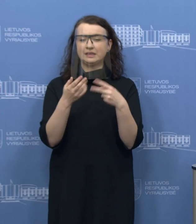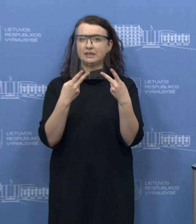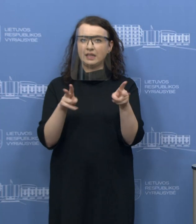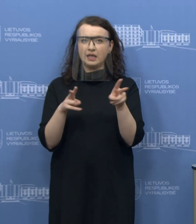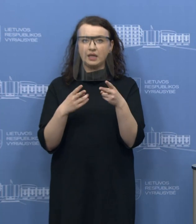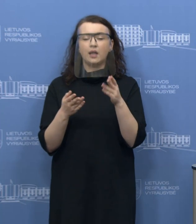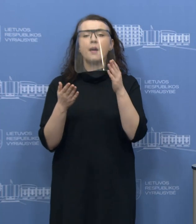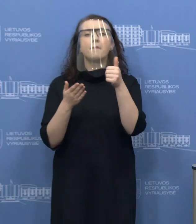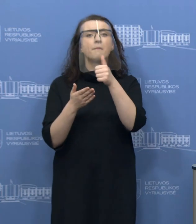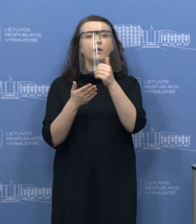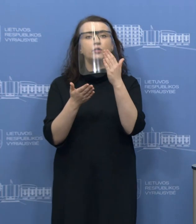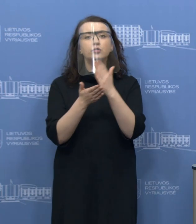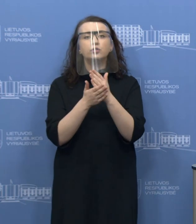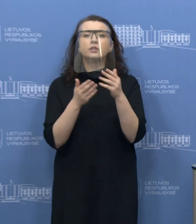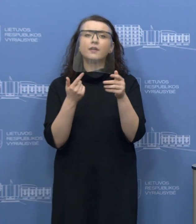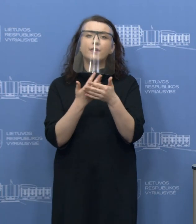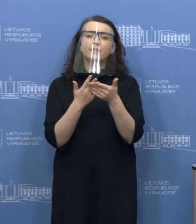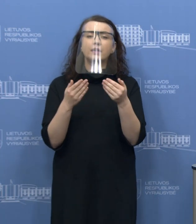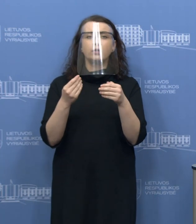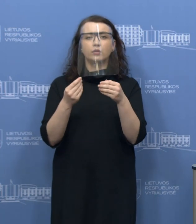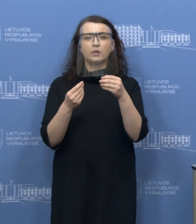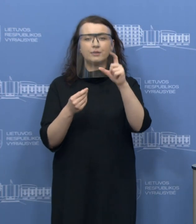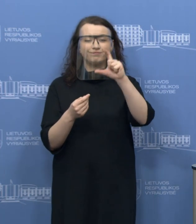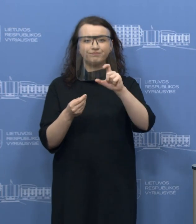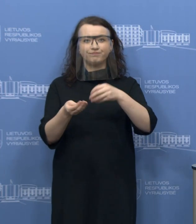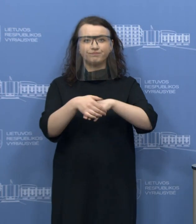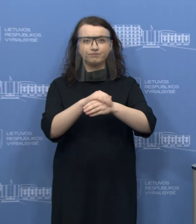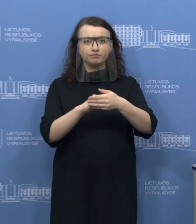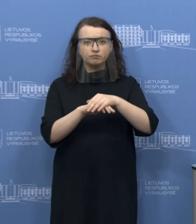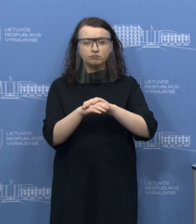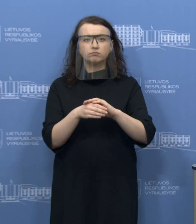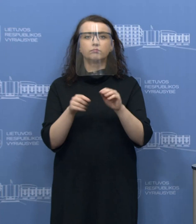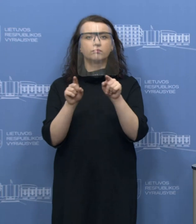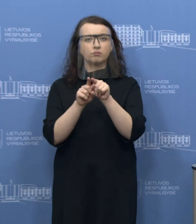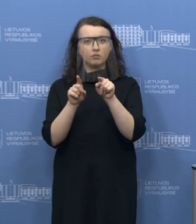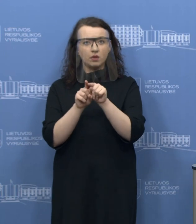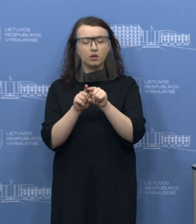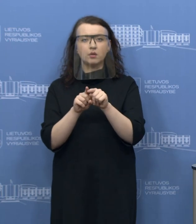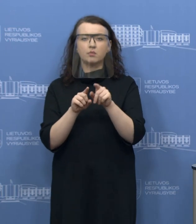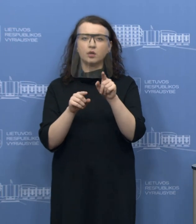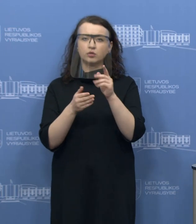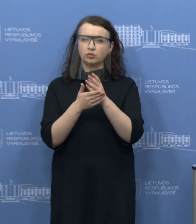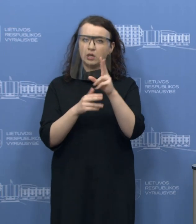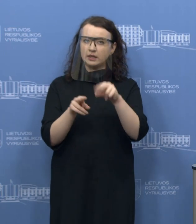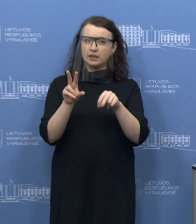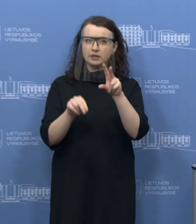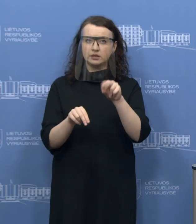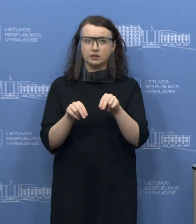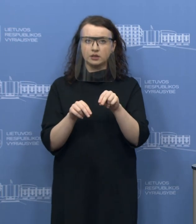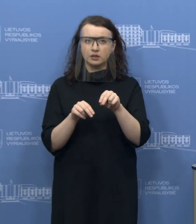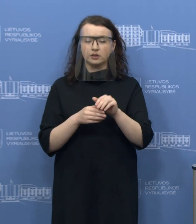biocidinius produktus, tai yra dezinfekantus, kad jų didelė dalis šiuo metu esančių rinkoje taip pat yra